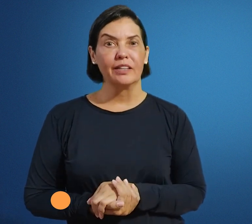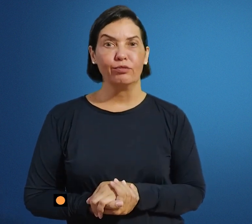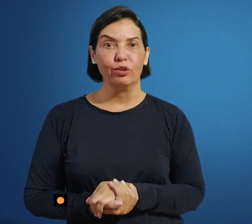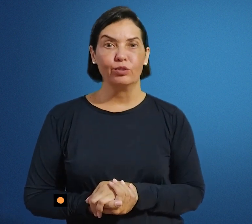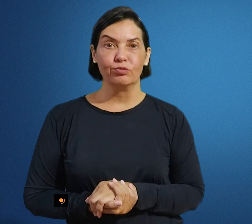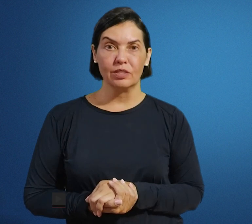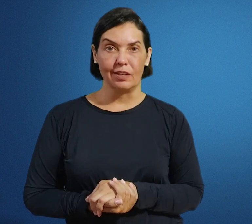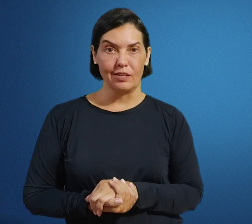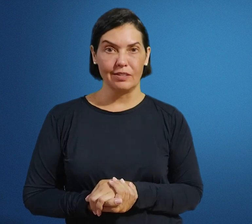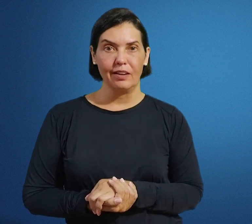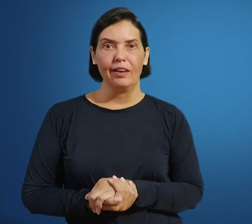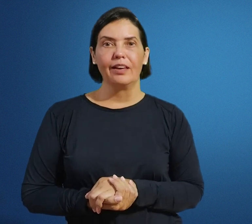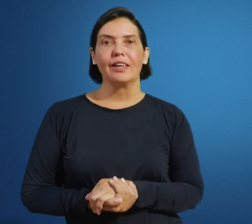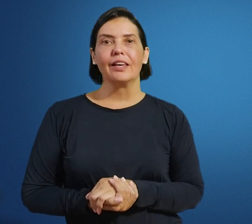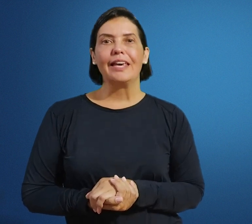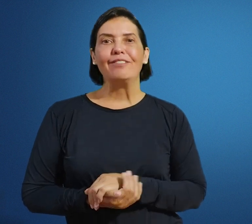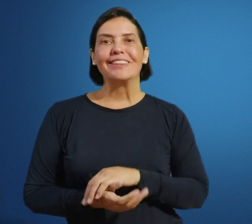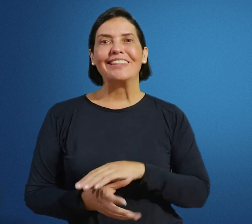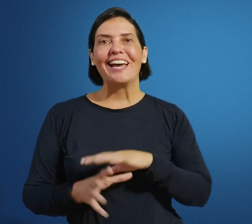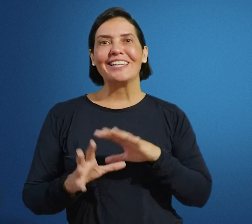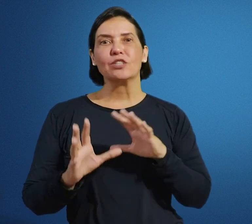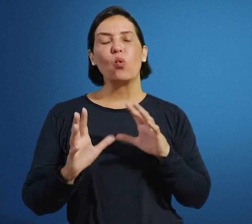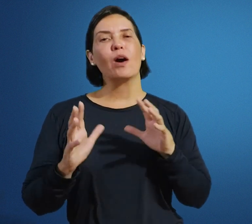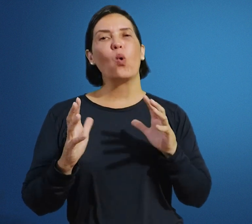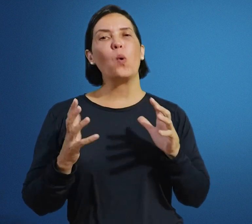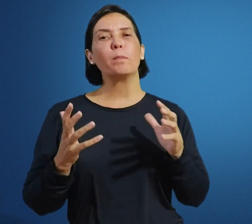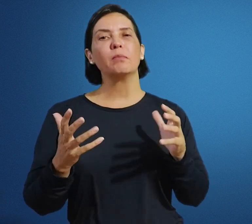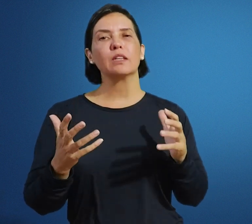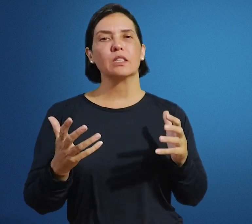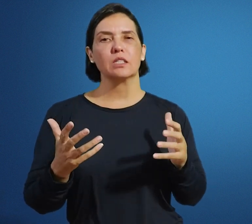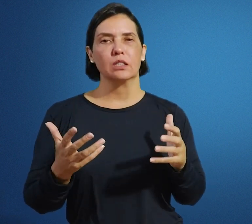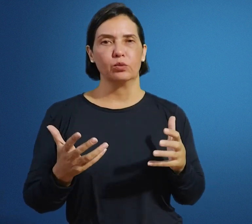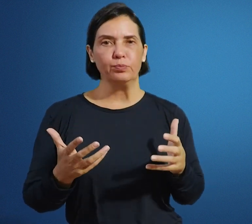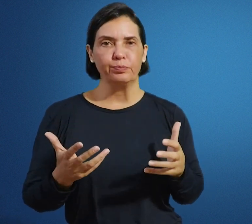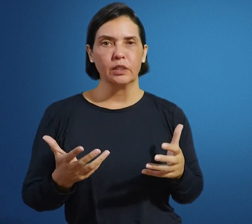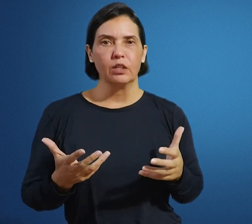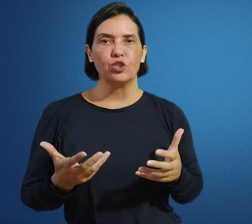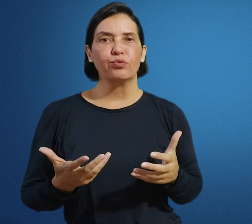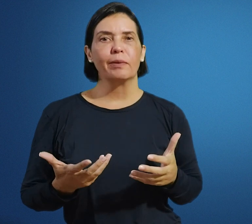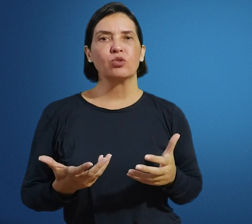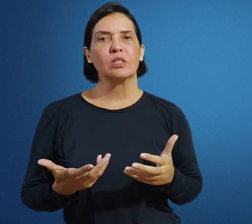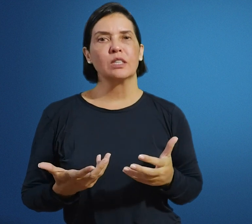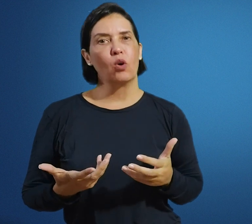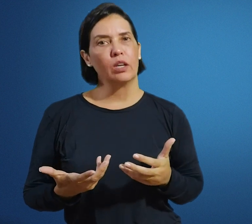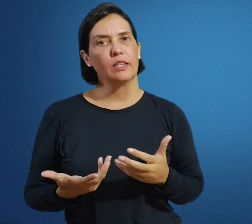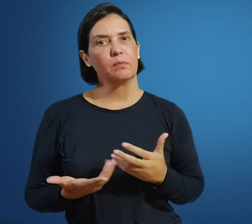plataforma de vocês, que ele traz uma complementação de informações teóricas